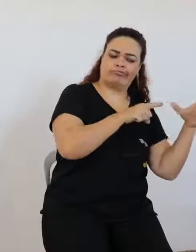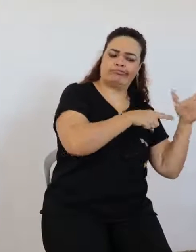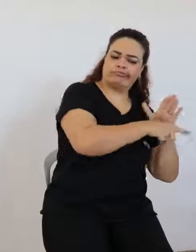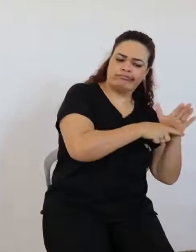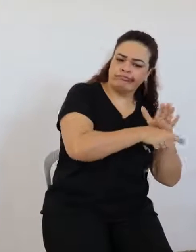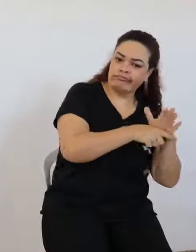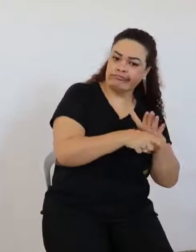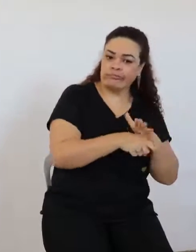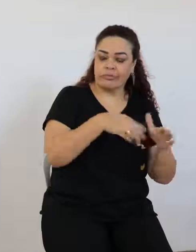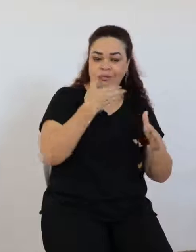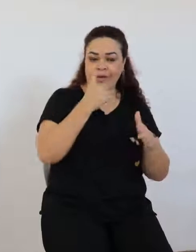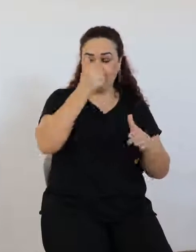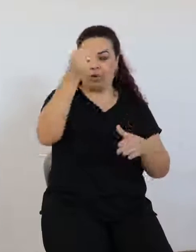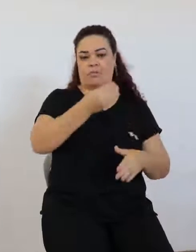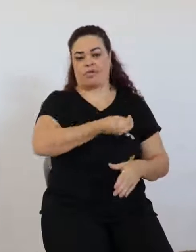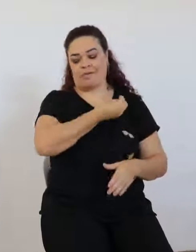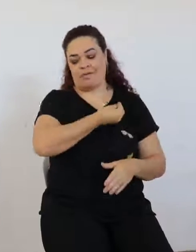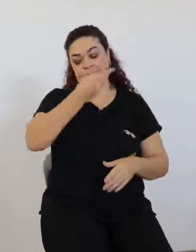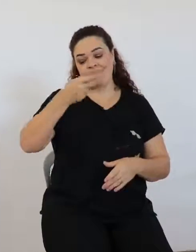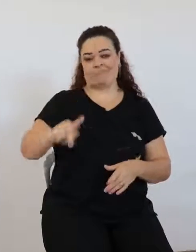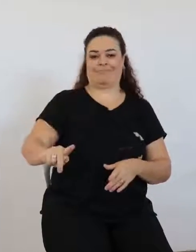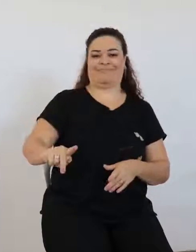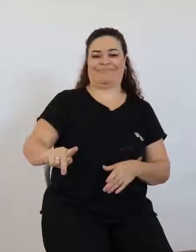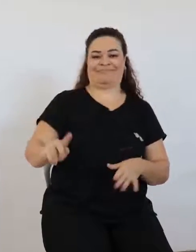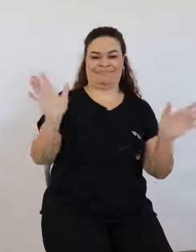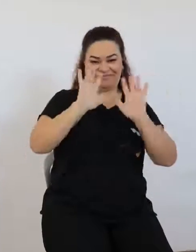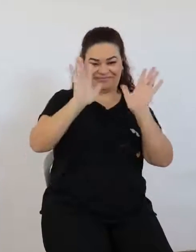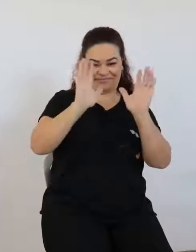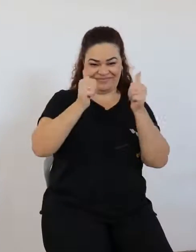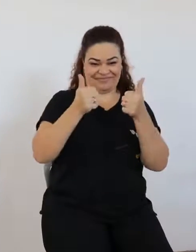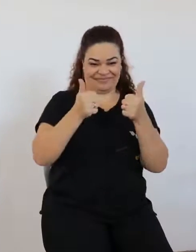criança, tá? Esse é o recadinho de hoje.